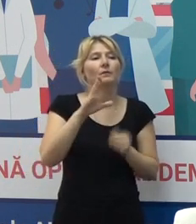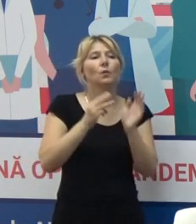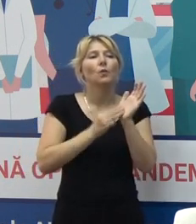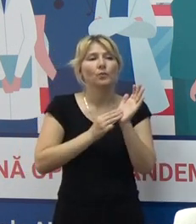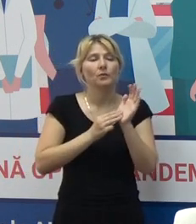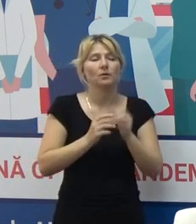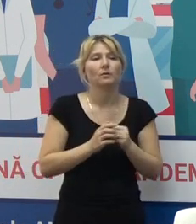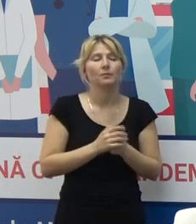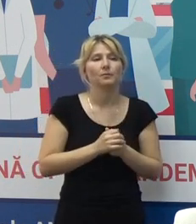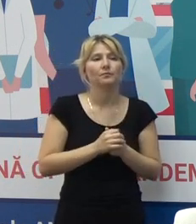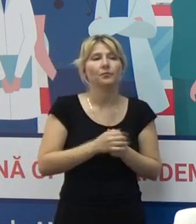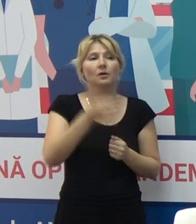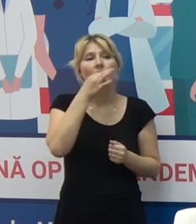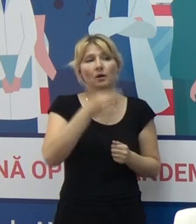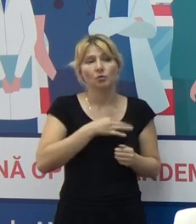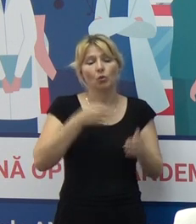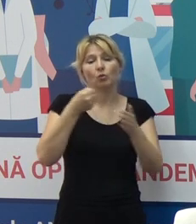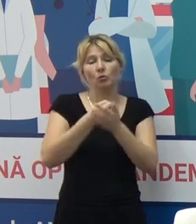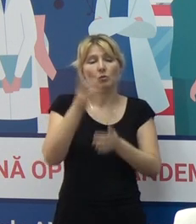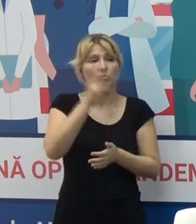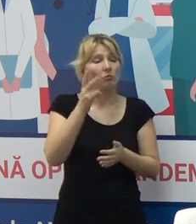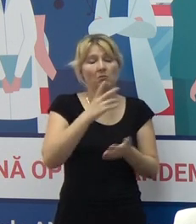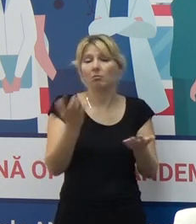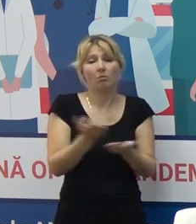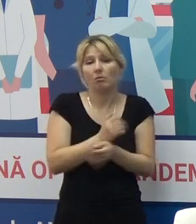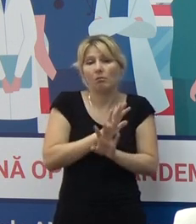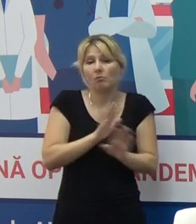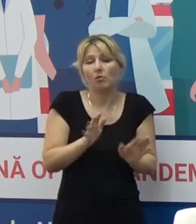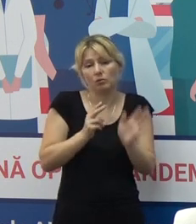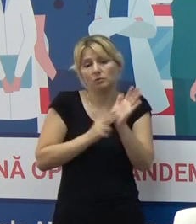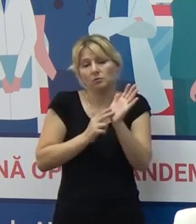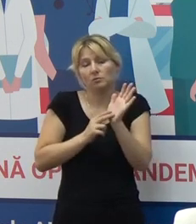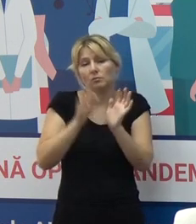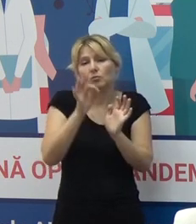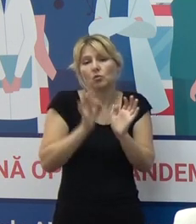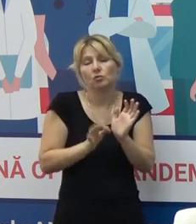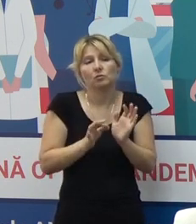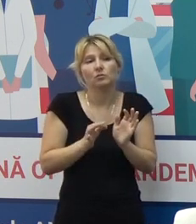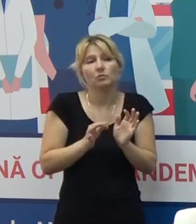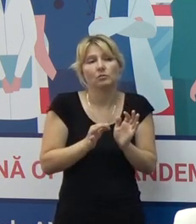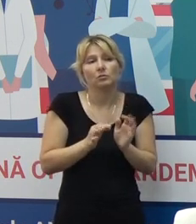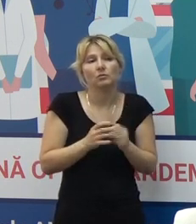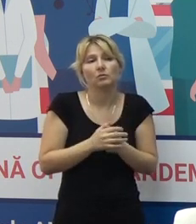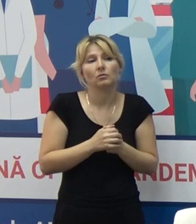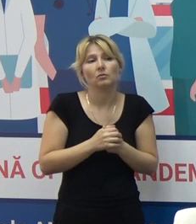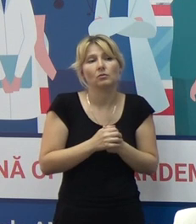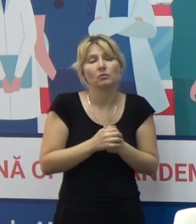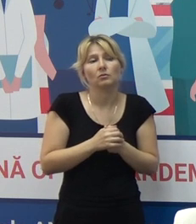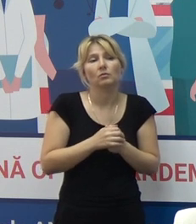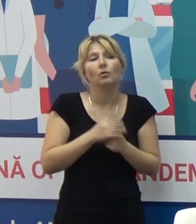Suntem, rog, dacă până în luna noi lembre nu reușim să atingem o rată de 60% de exemplu în